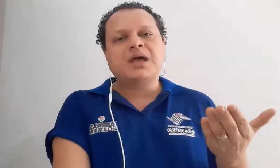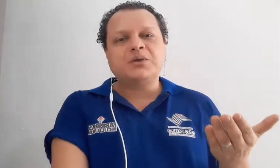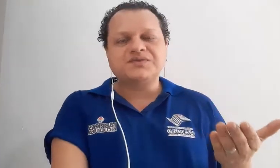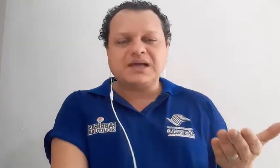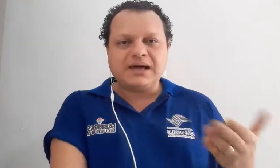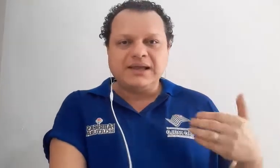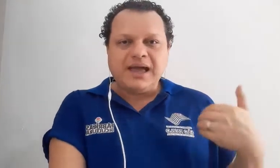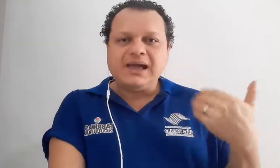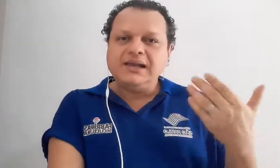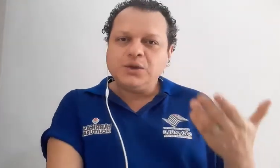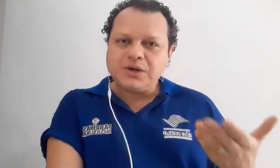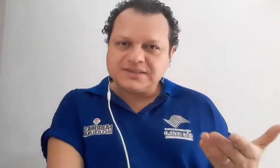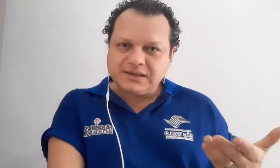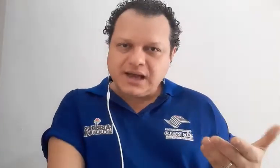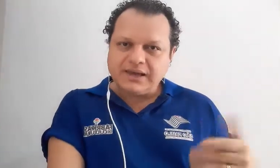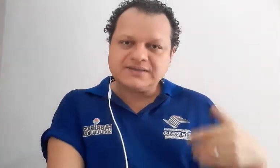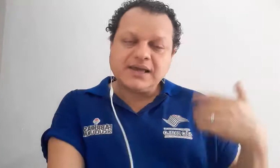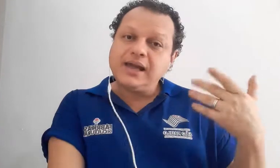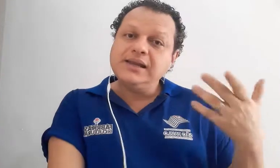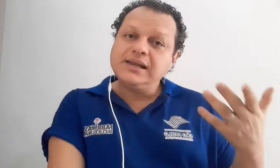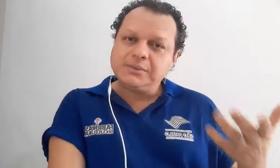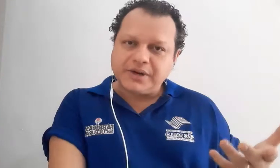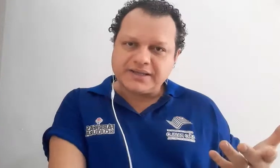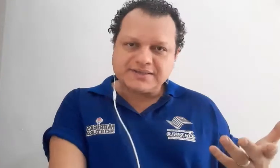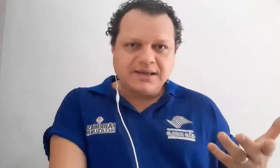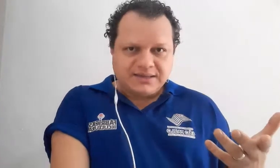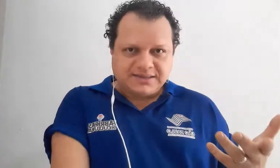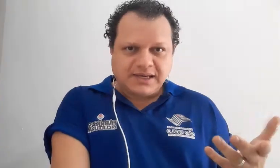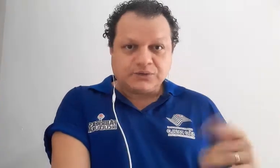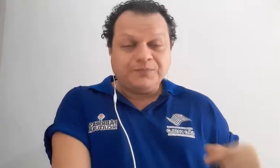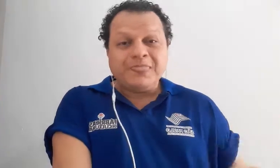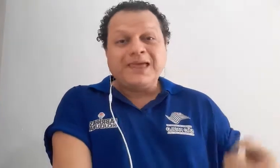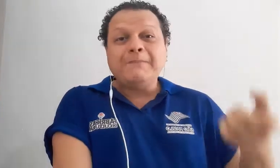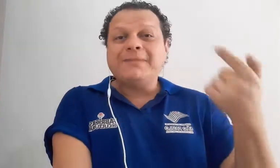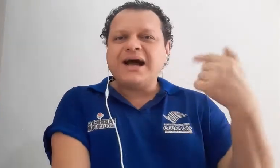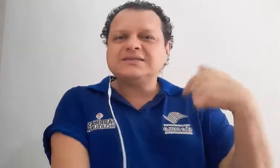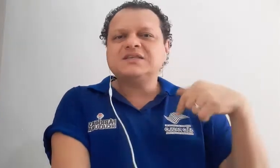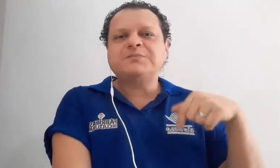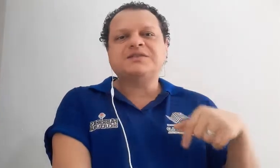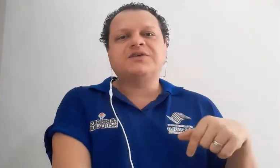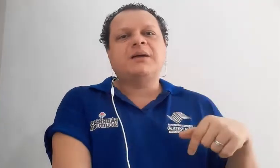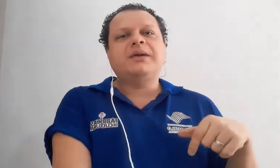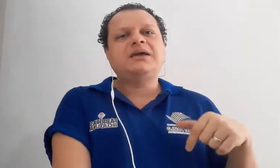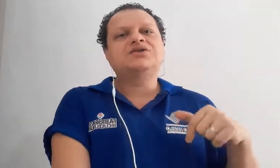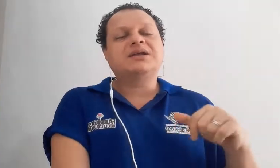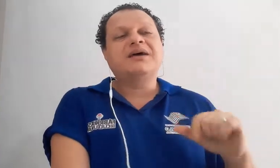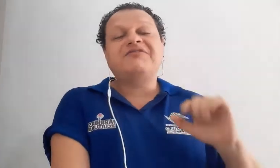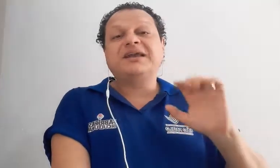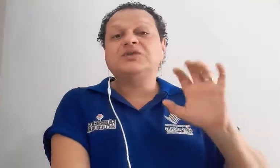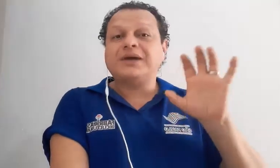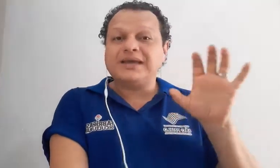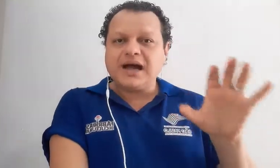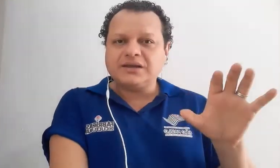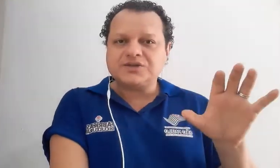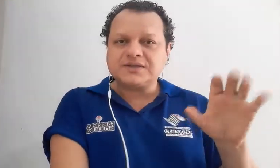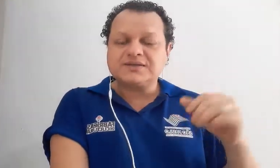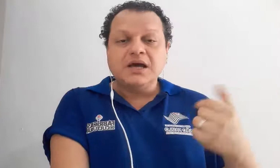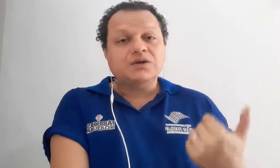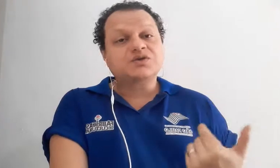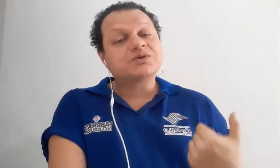usar em língua de sinais, em Libras, certo? E mais especificamente, né, falando em artes, nós vamos